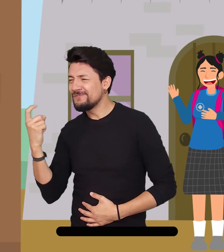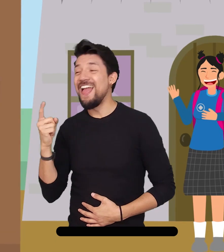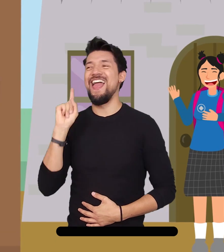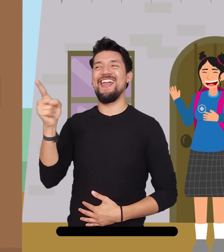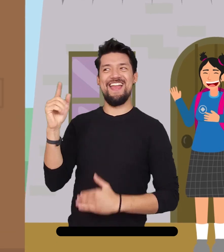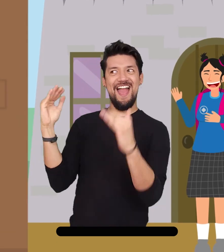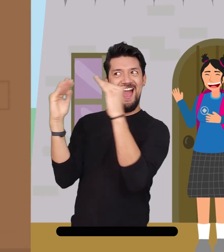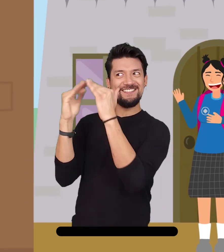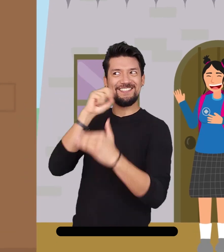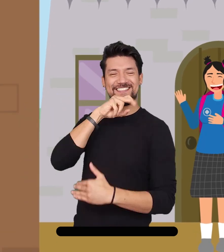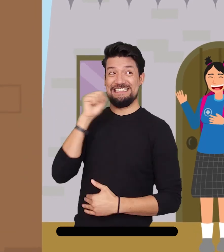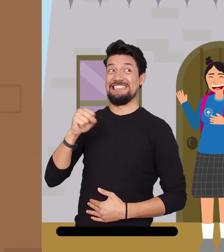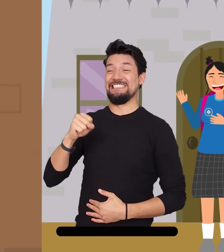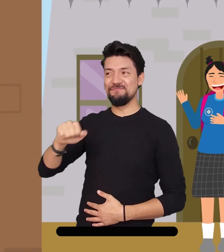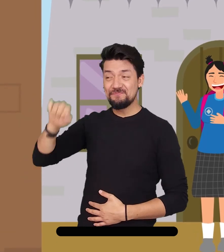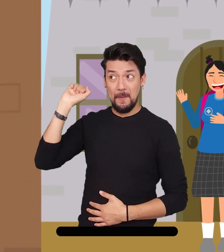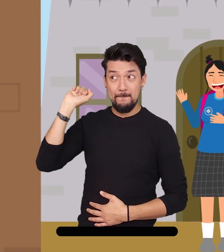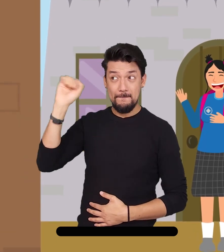Al encontrarla, tocaron la puerta